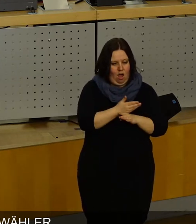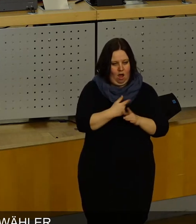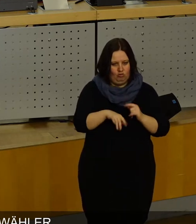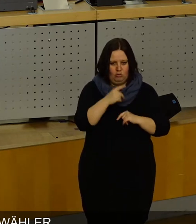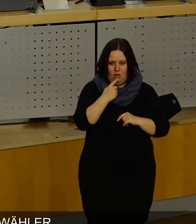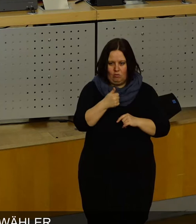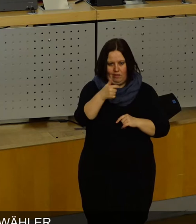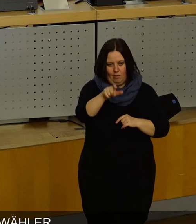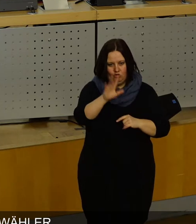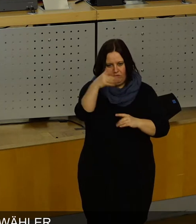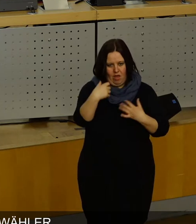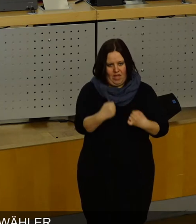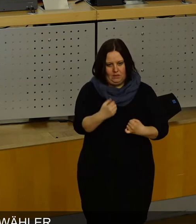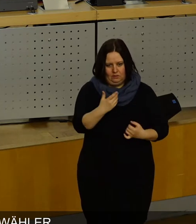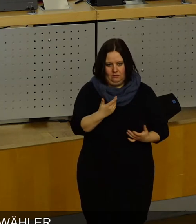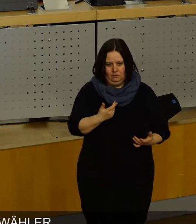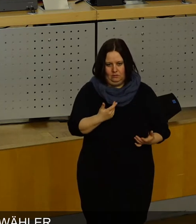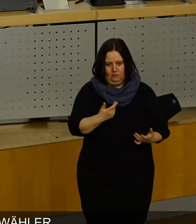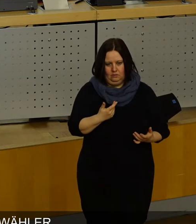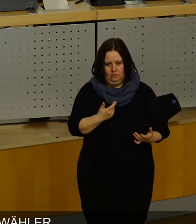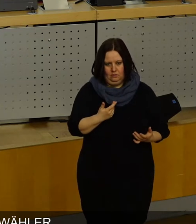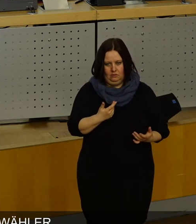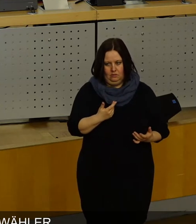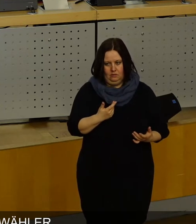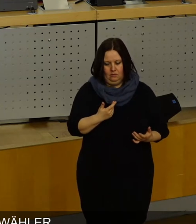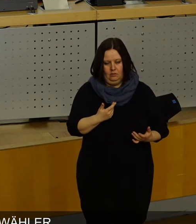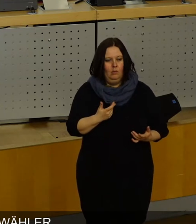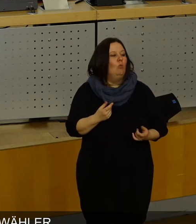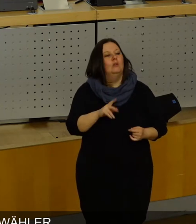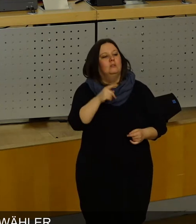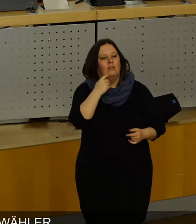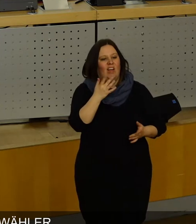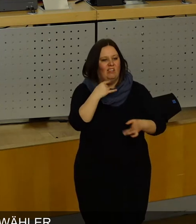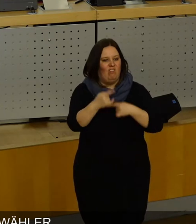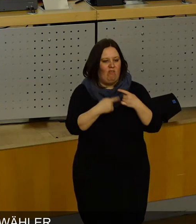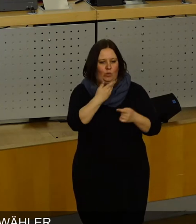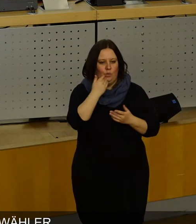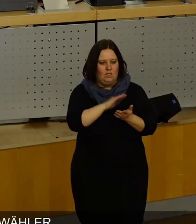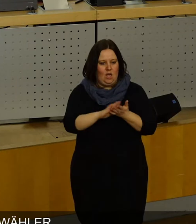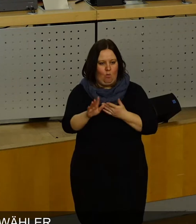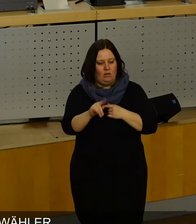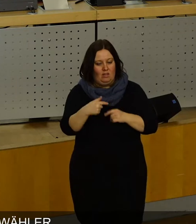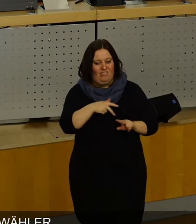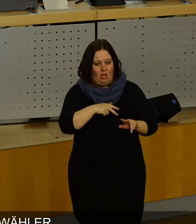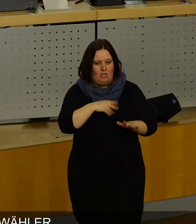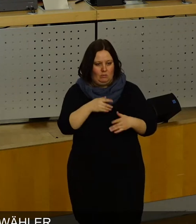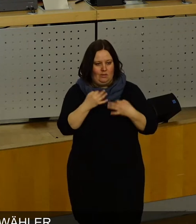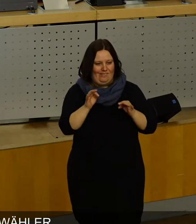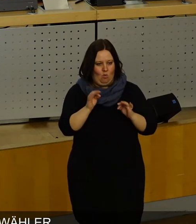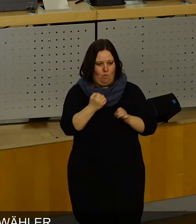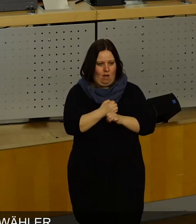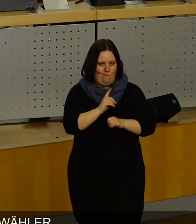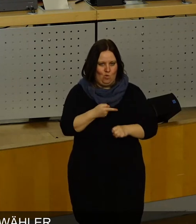praktisch eine Person schon vorher feststeht. Wird der Anschein erweckt, dass das Verfahren nicht sauber läuft, muss es gerade gezogen werden, hat die